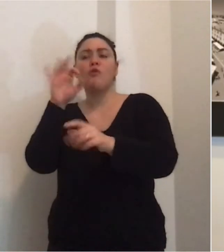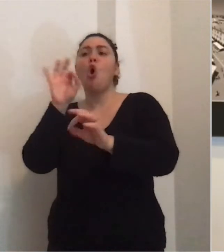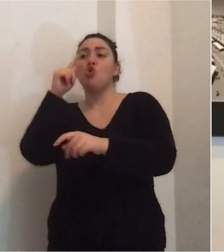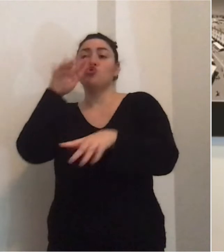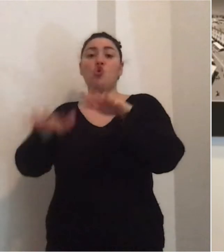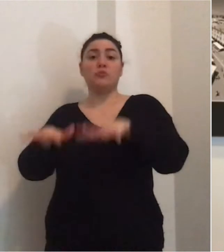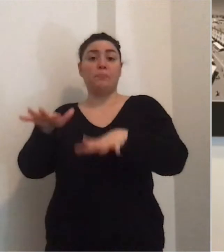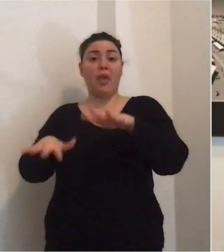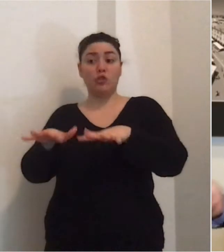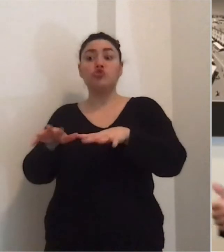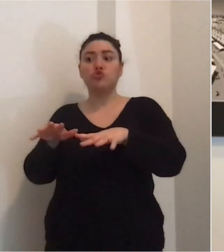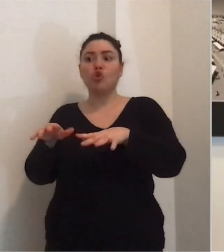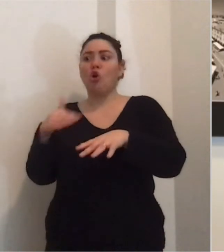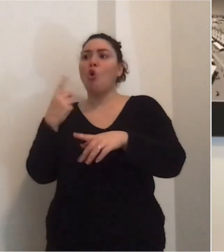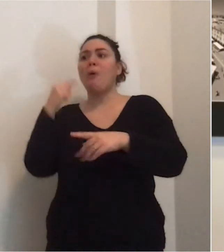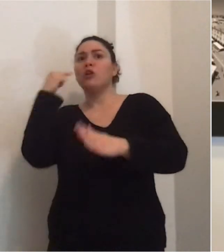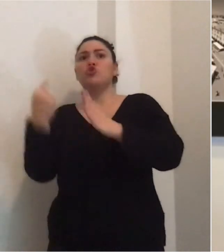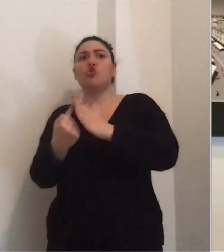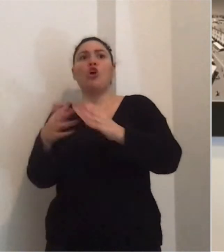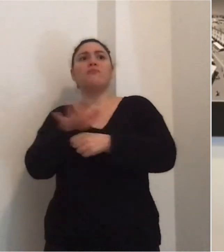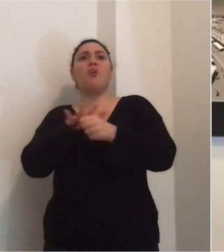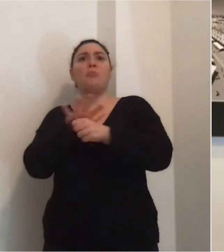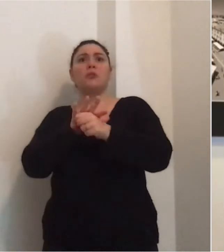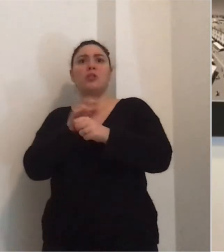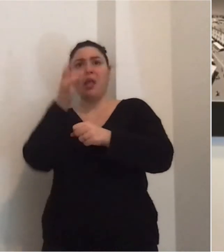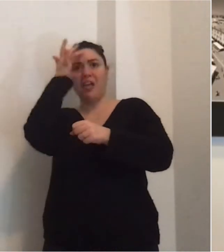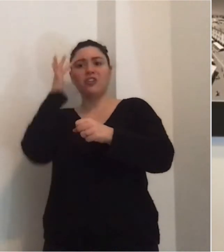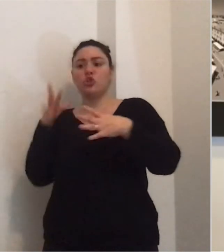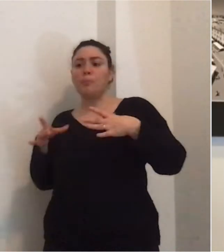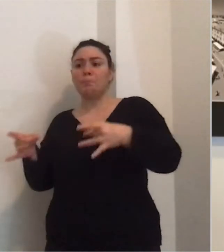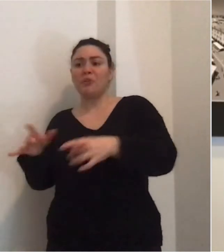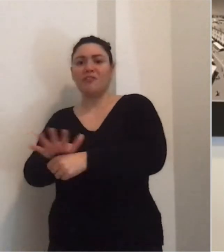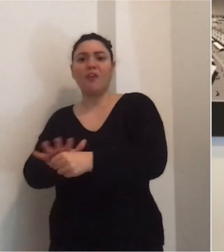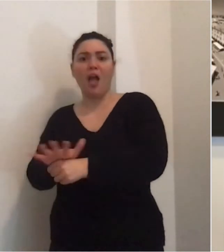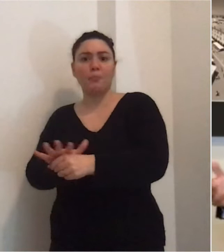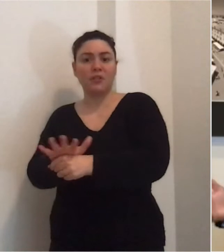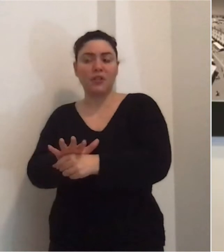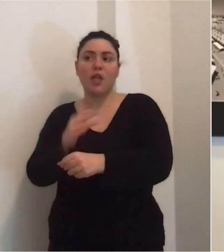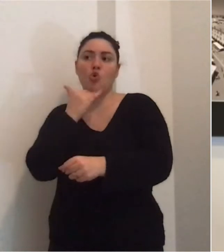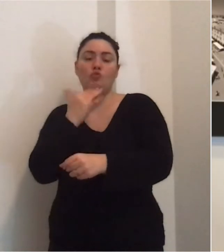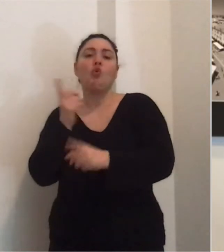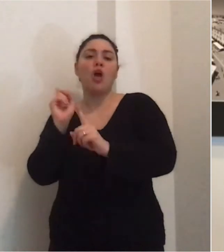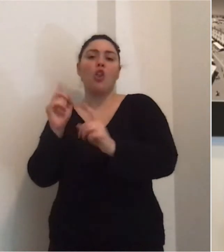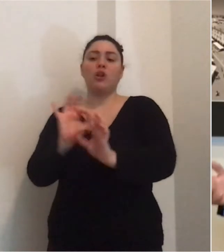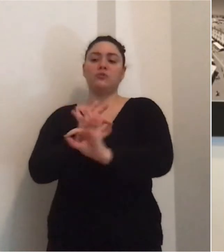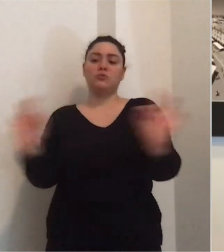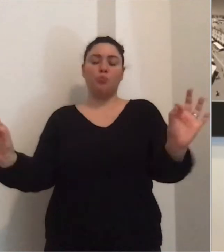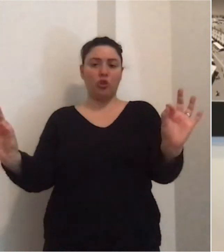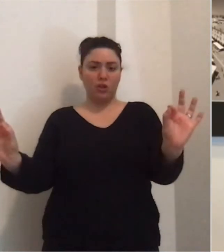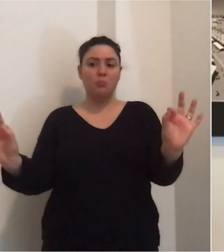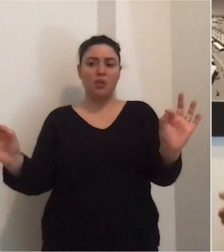sospette dai contatti sospetti non vogliono in nessun modo essere di intralcio